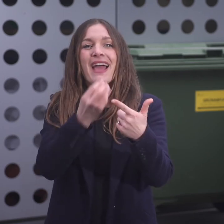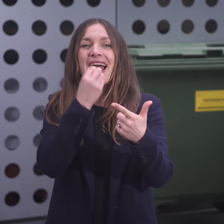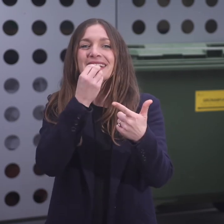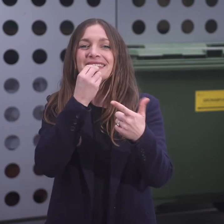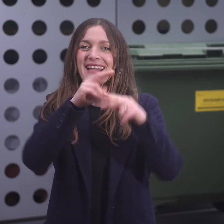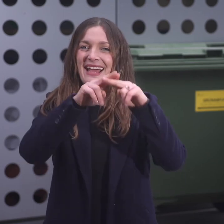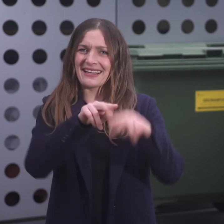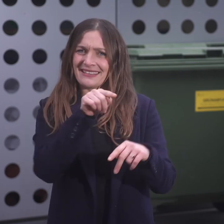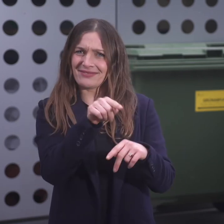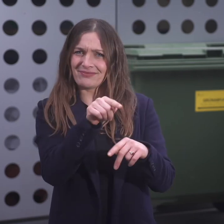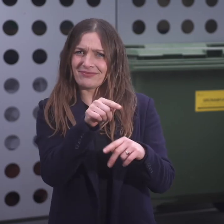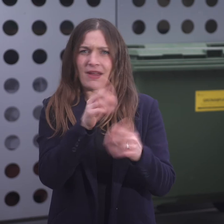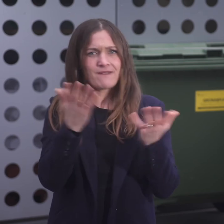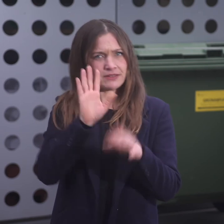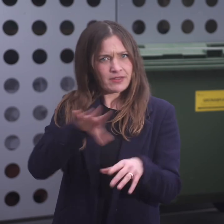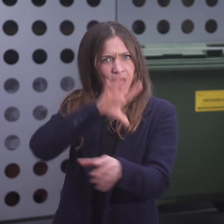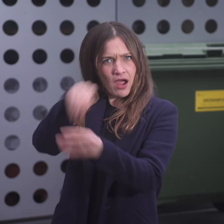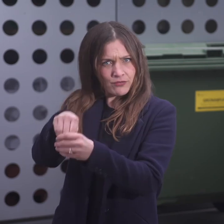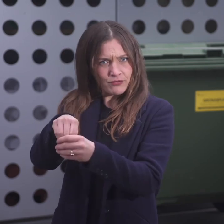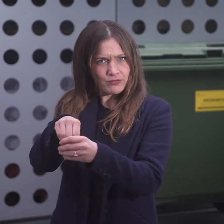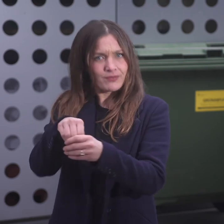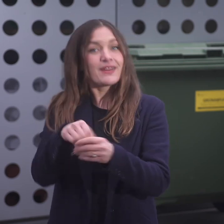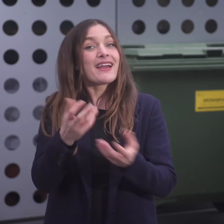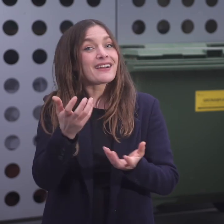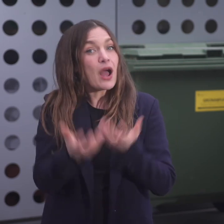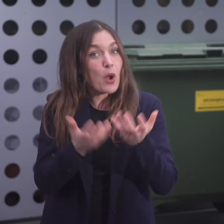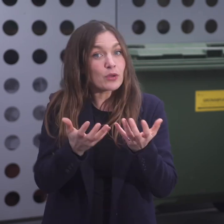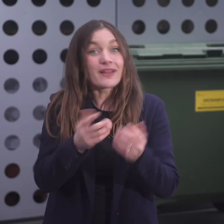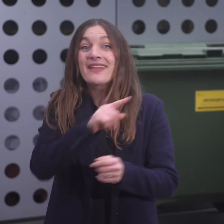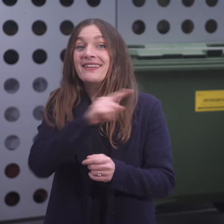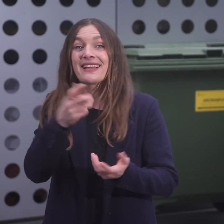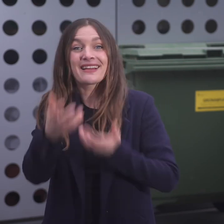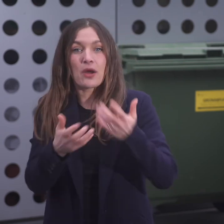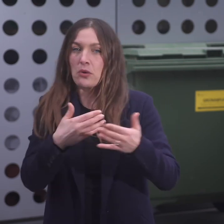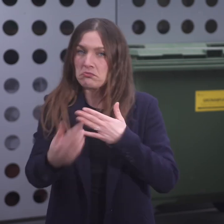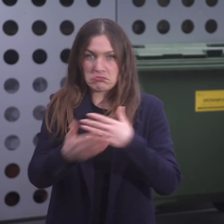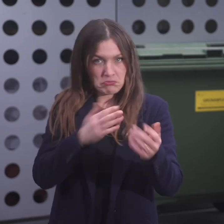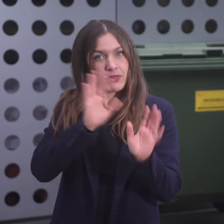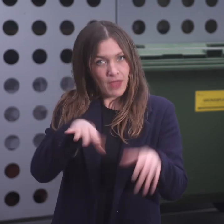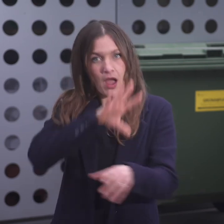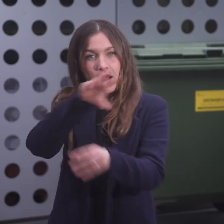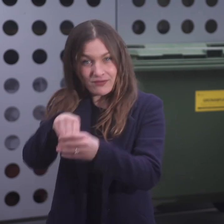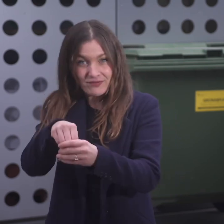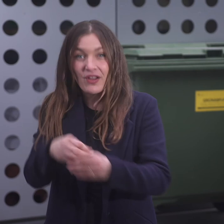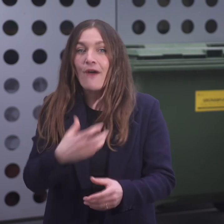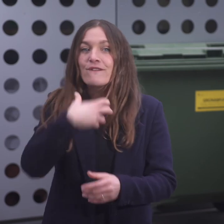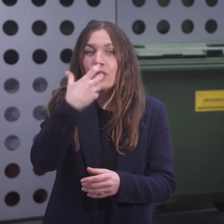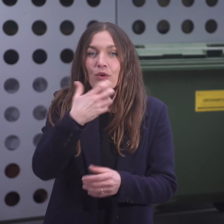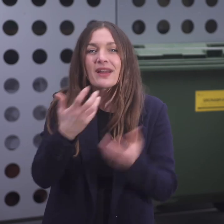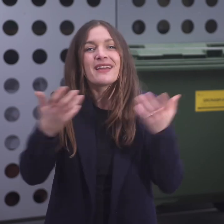Zudem Speisereste, gekocht oder ungekocht, Obst, Gemüse und Salat, Fleisch und